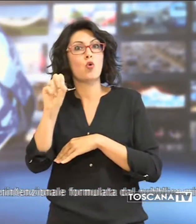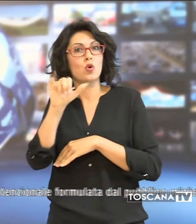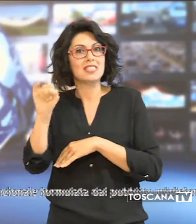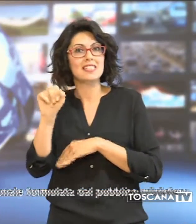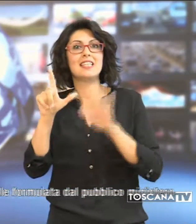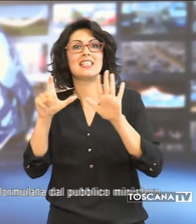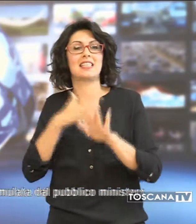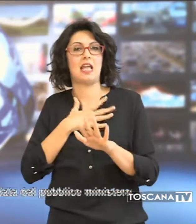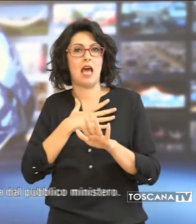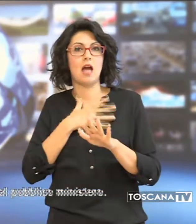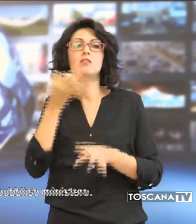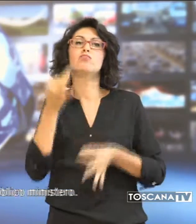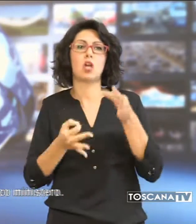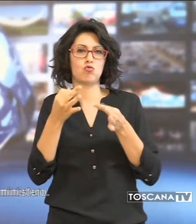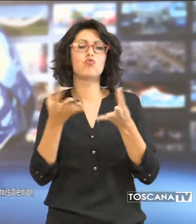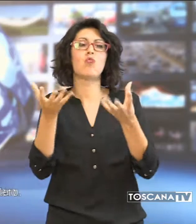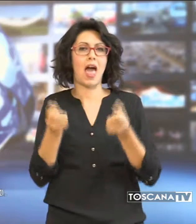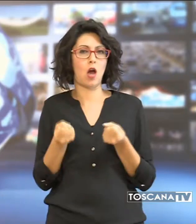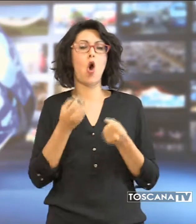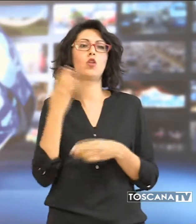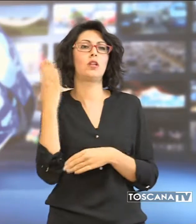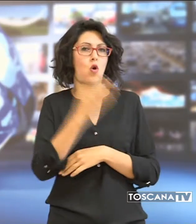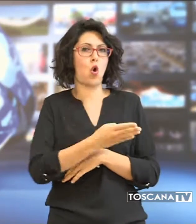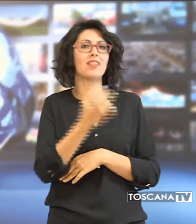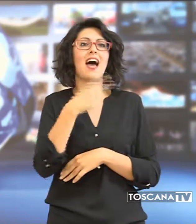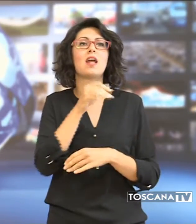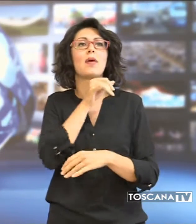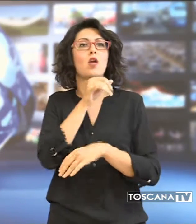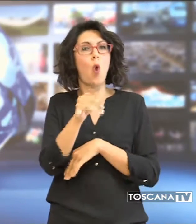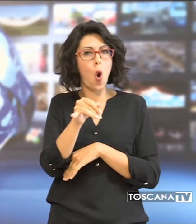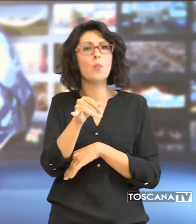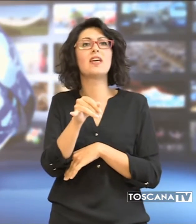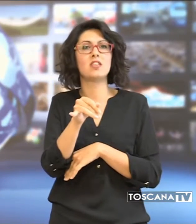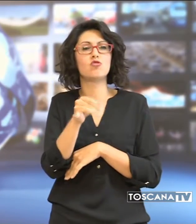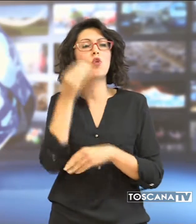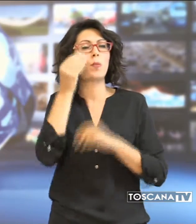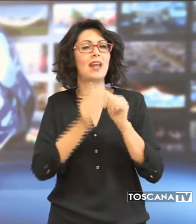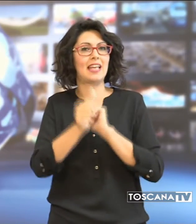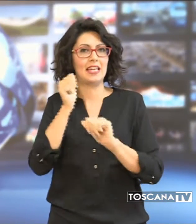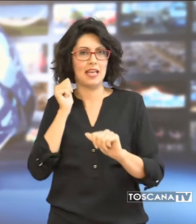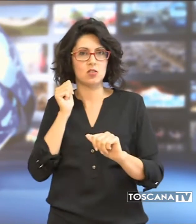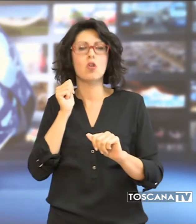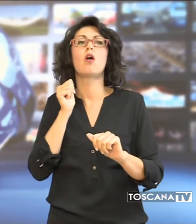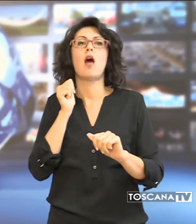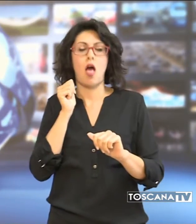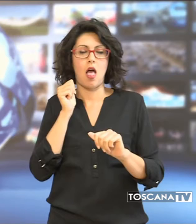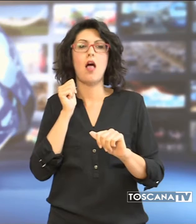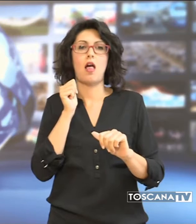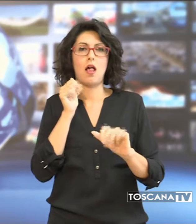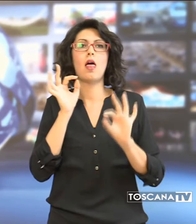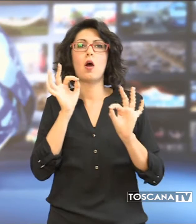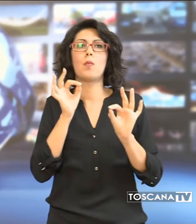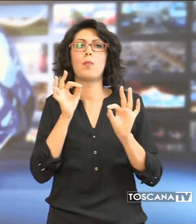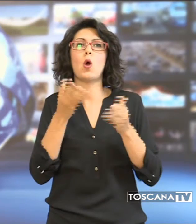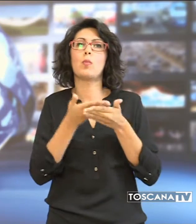giudice ha accolto in pieno la richiesta di condanna per omicidio prete rintenzionale formulata dal